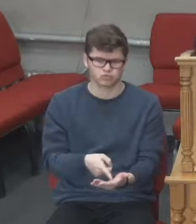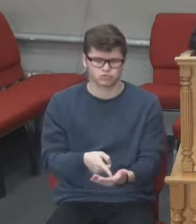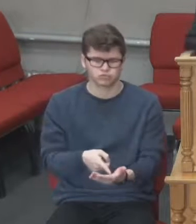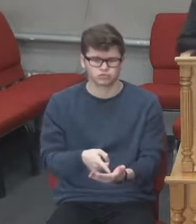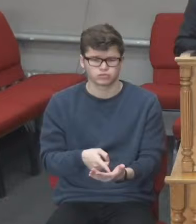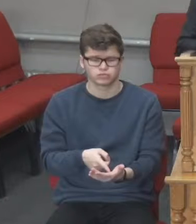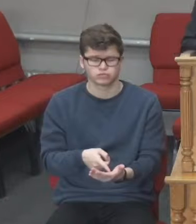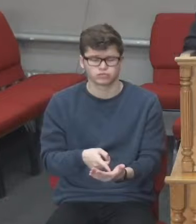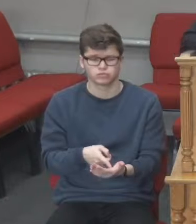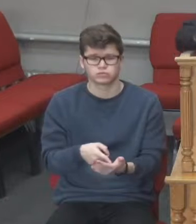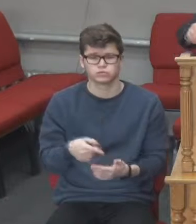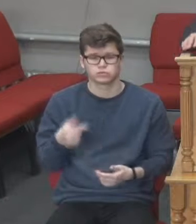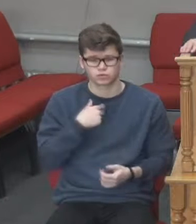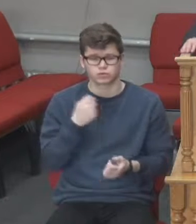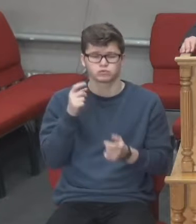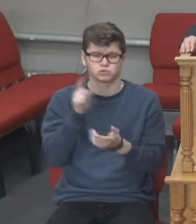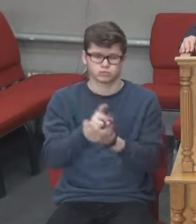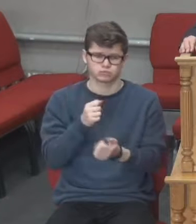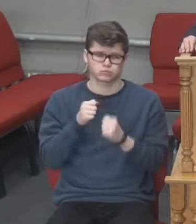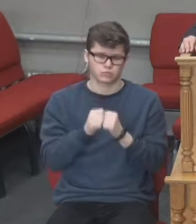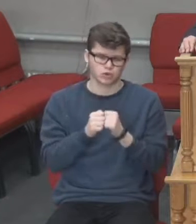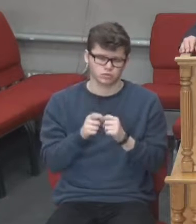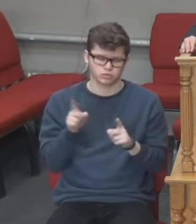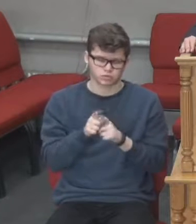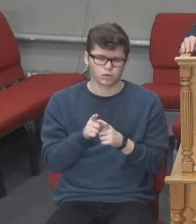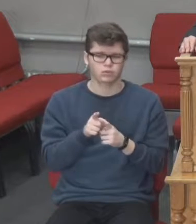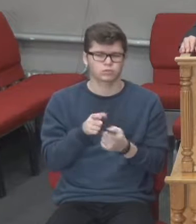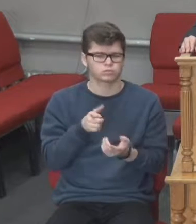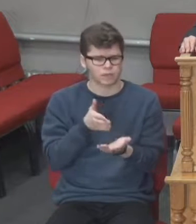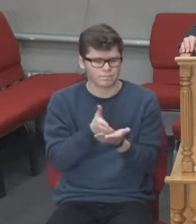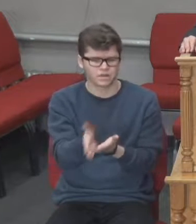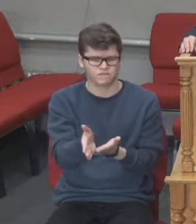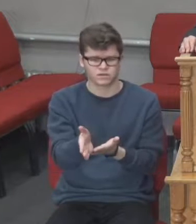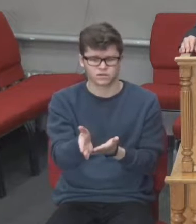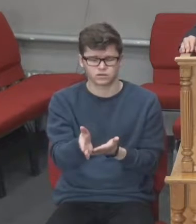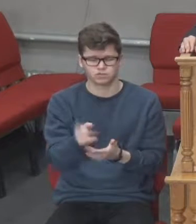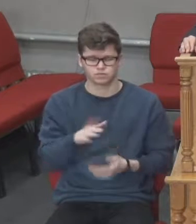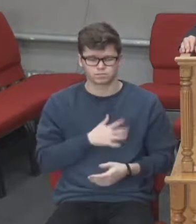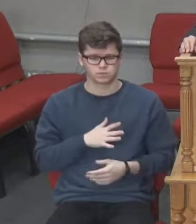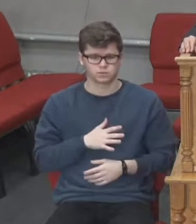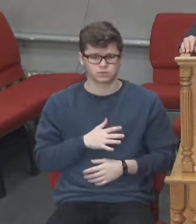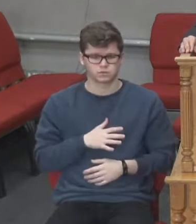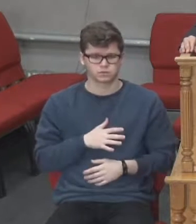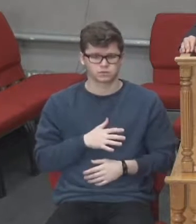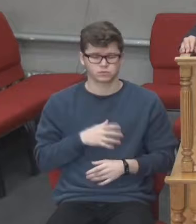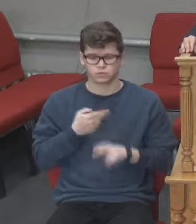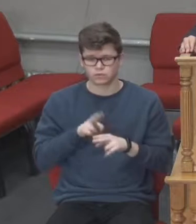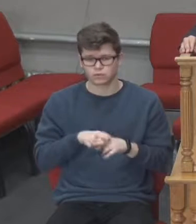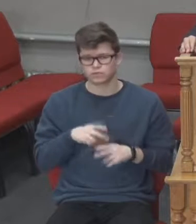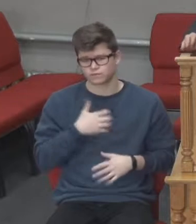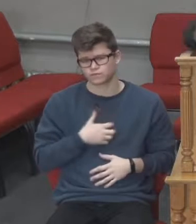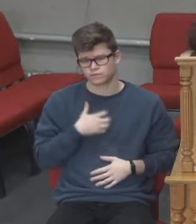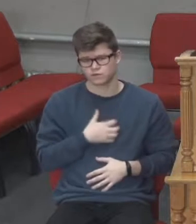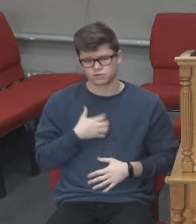ж руслі ми маємо молитися. Нехай Бог благословить. Це є пріоритетна молитва. Пріоритетна